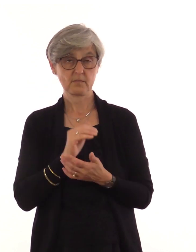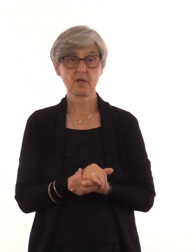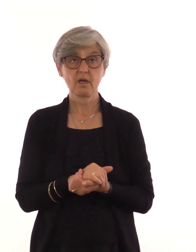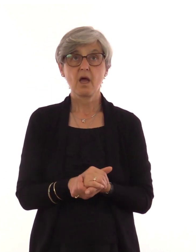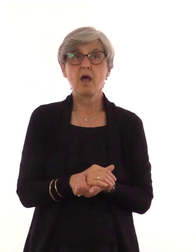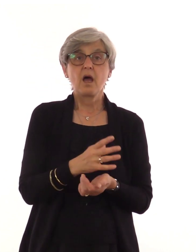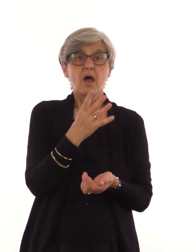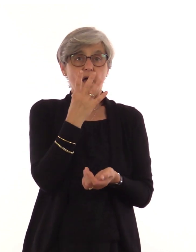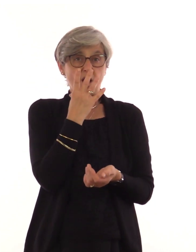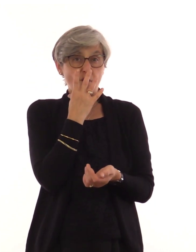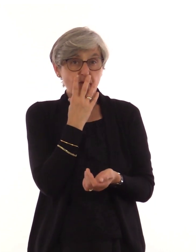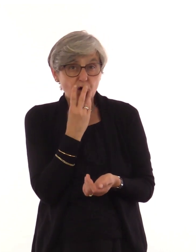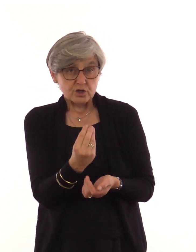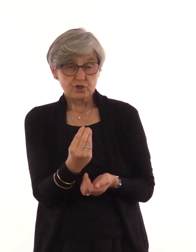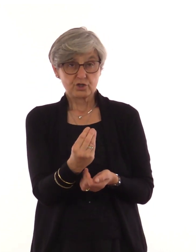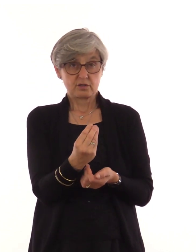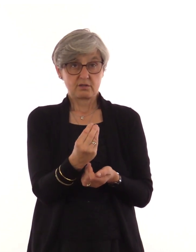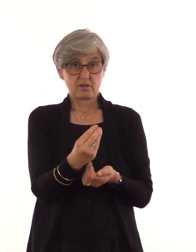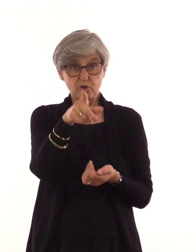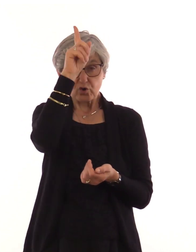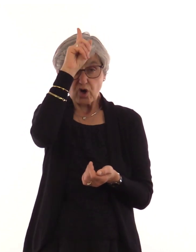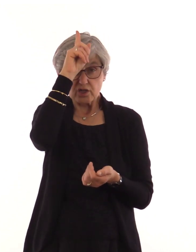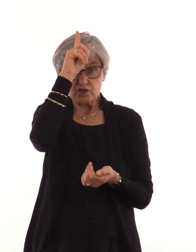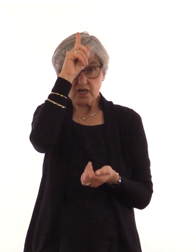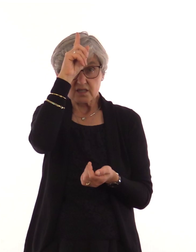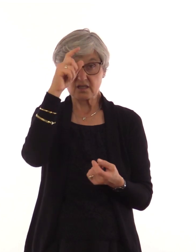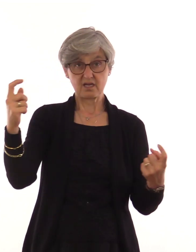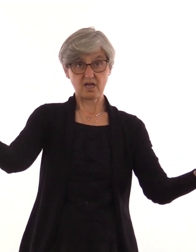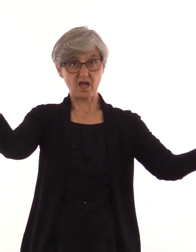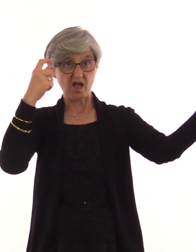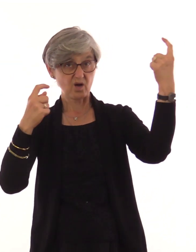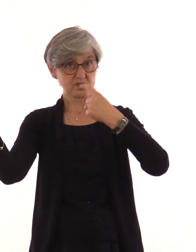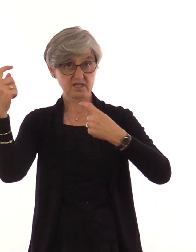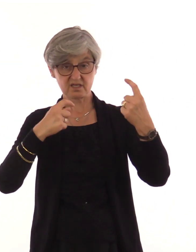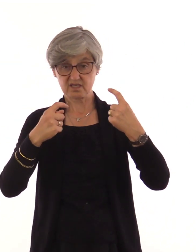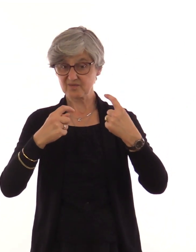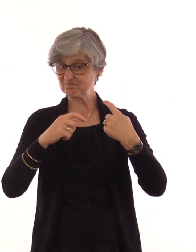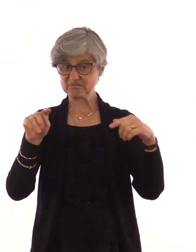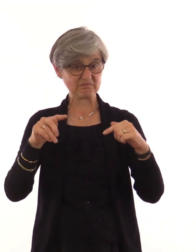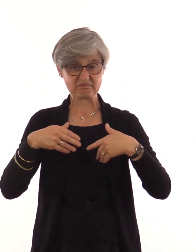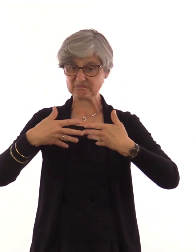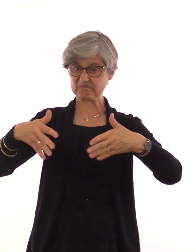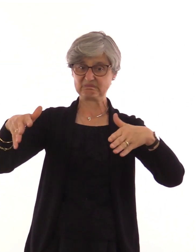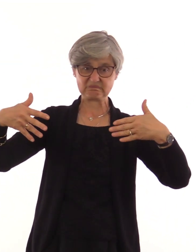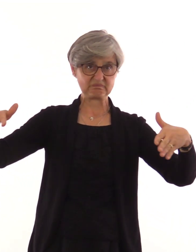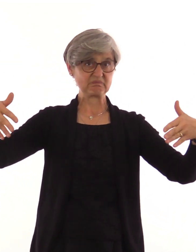In Deutschland soll es nur den christlichen Glauben geben.